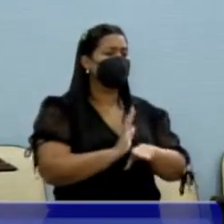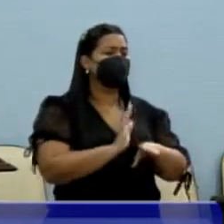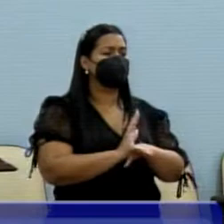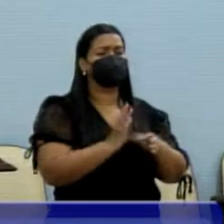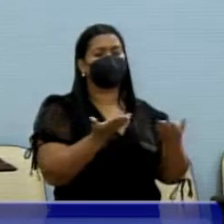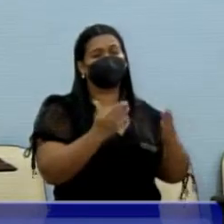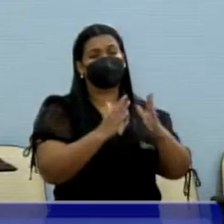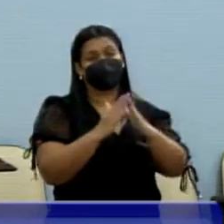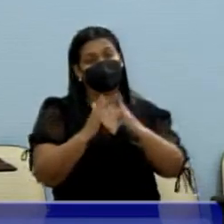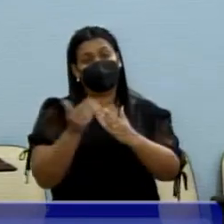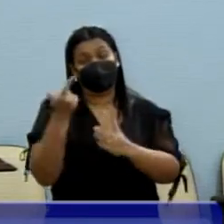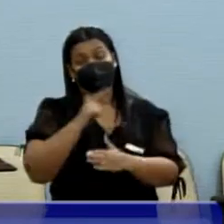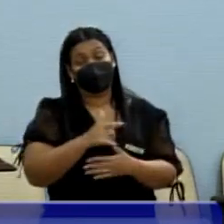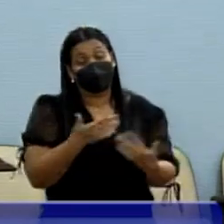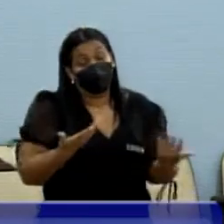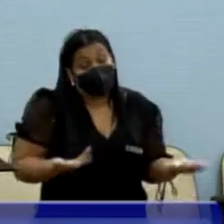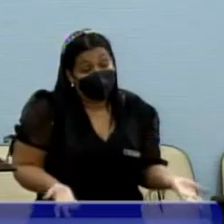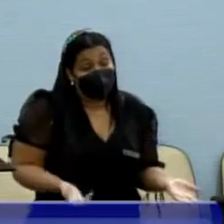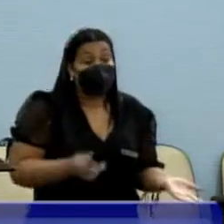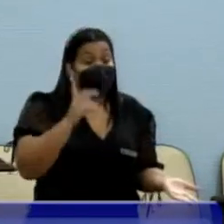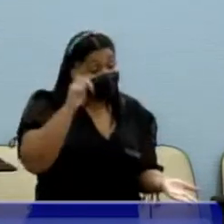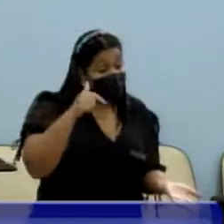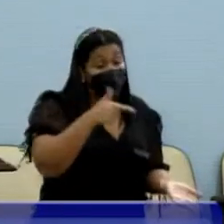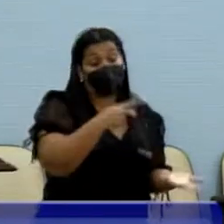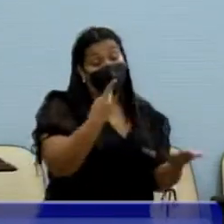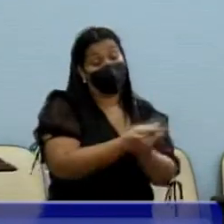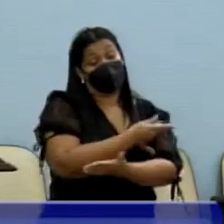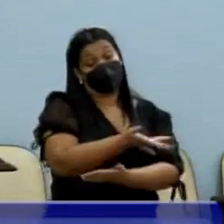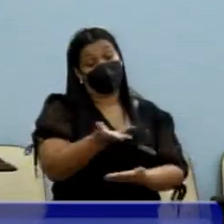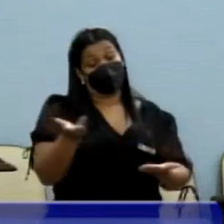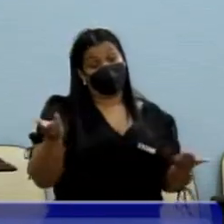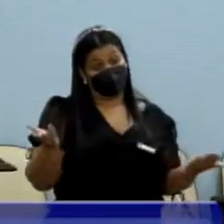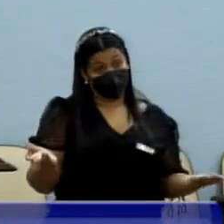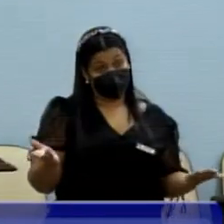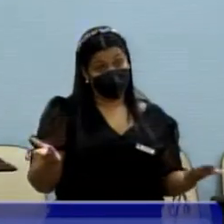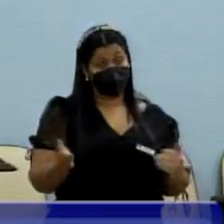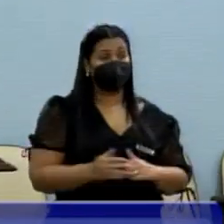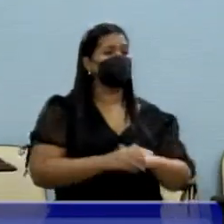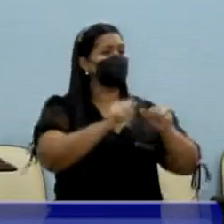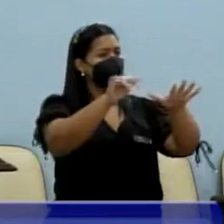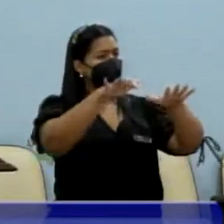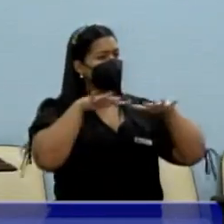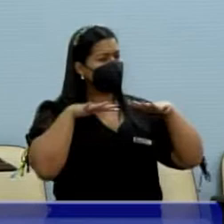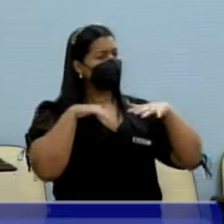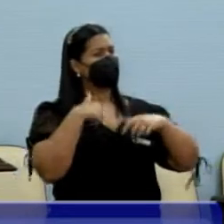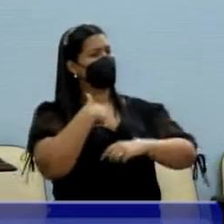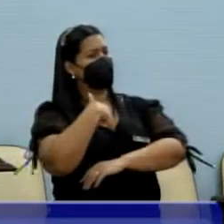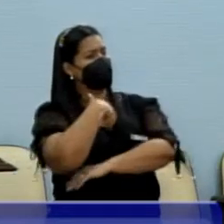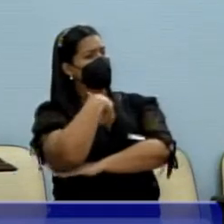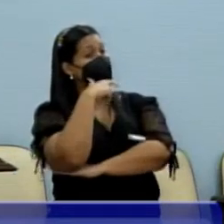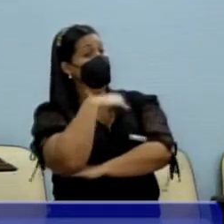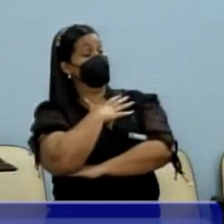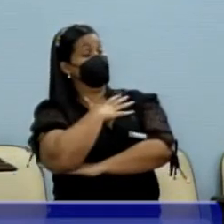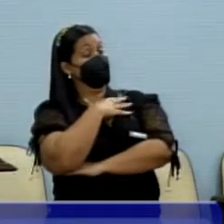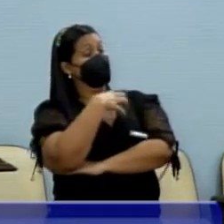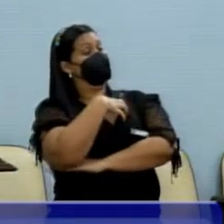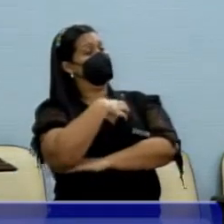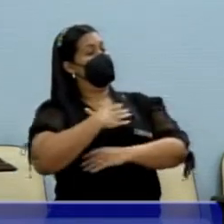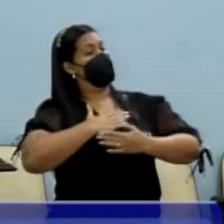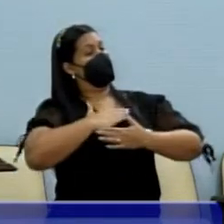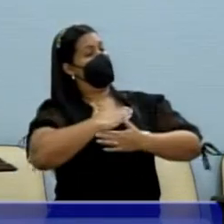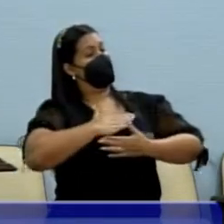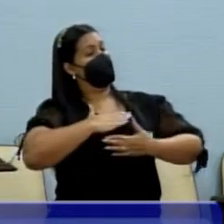enfim, essa é a situação. E na audiência, o que eu fiquei satisfeito, porque eu